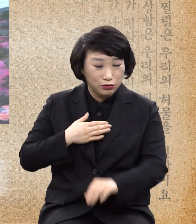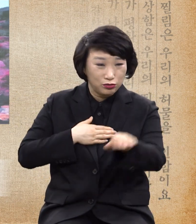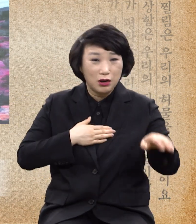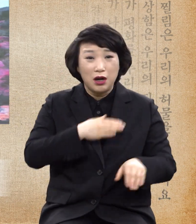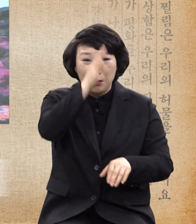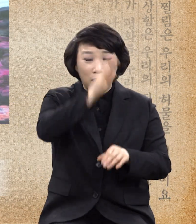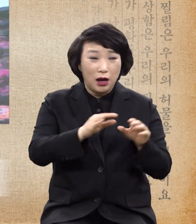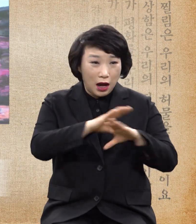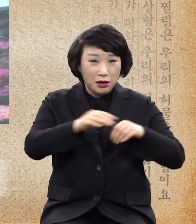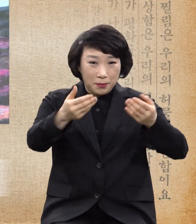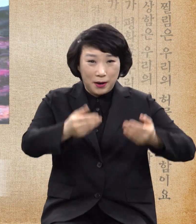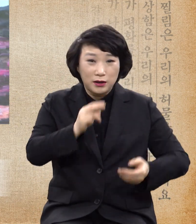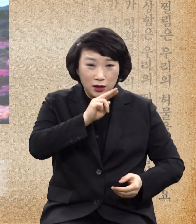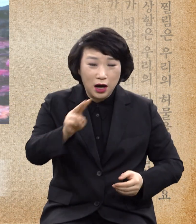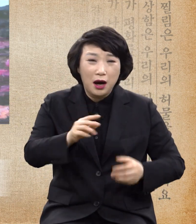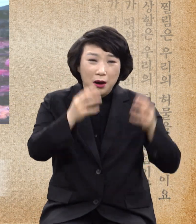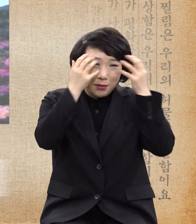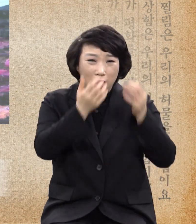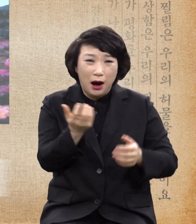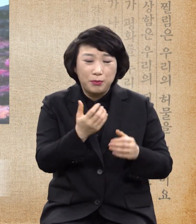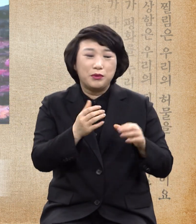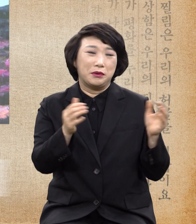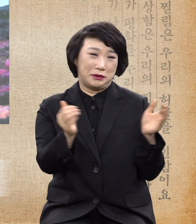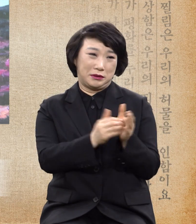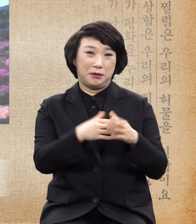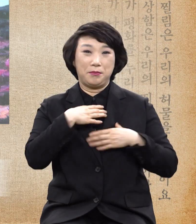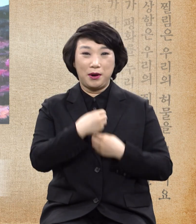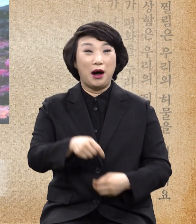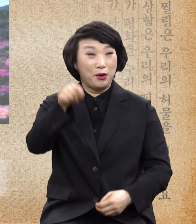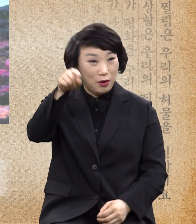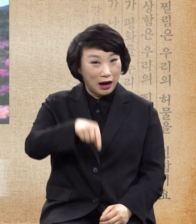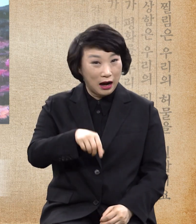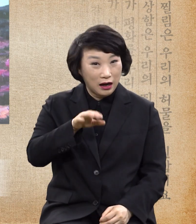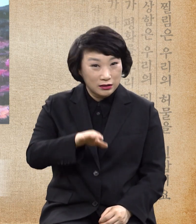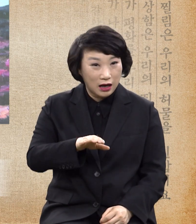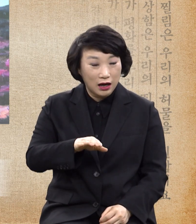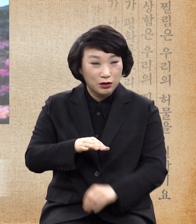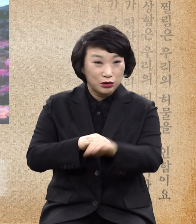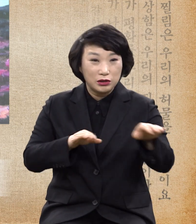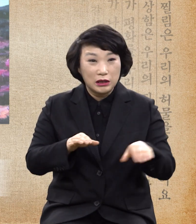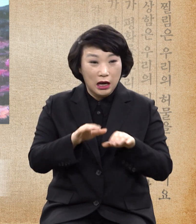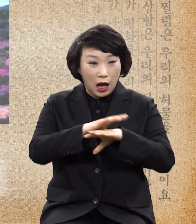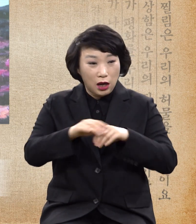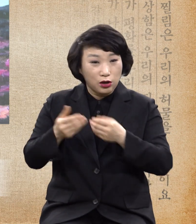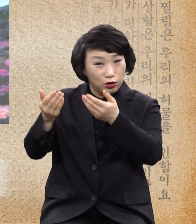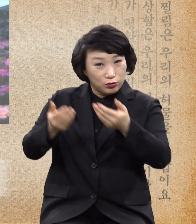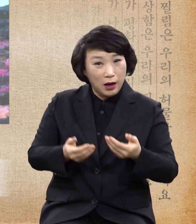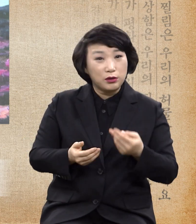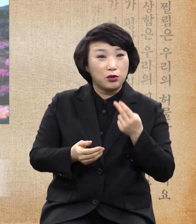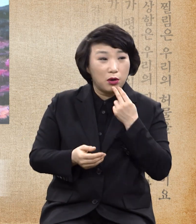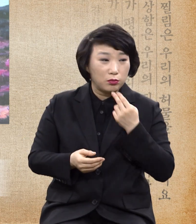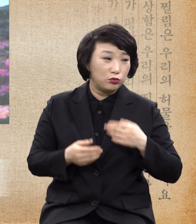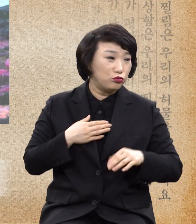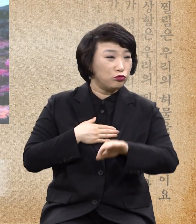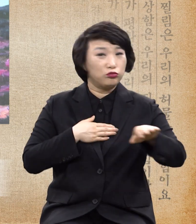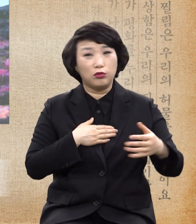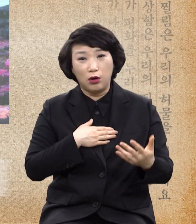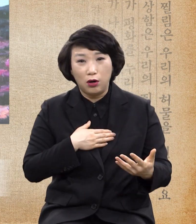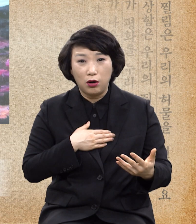해결되어야 질병의 고통에서 평안이 오니까 해결해 주지 않냐면 인간의